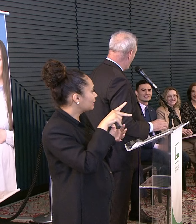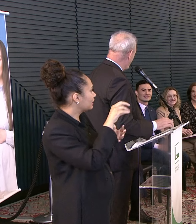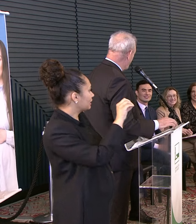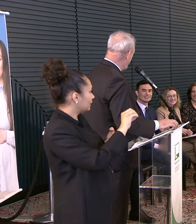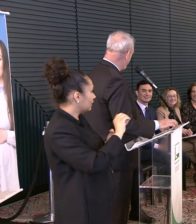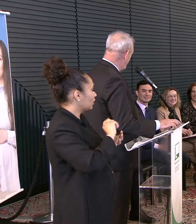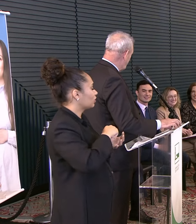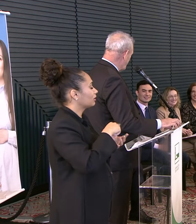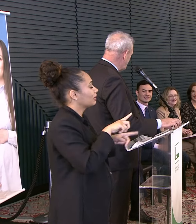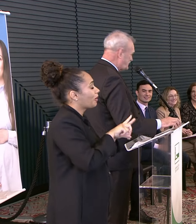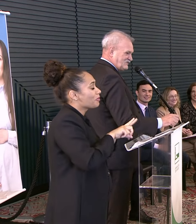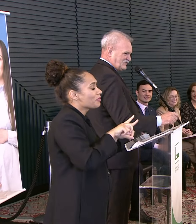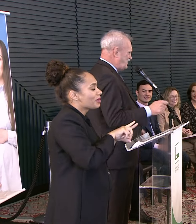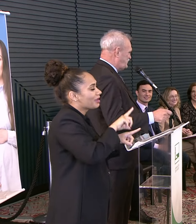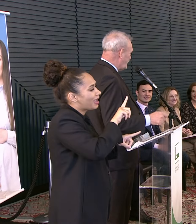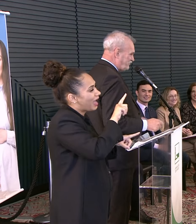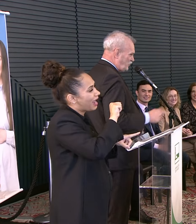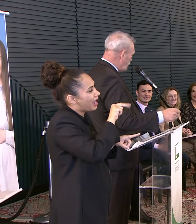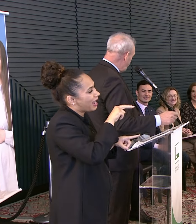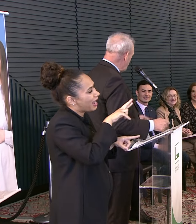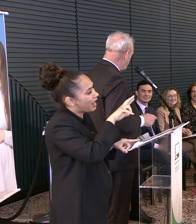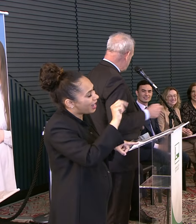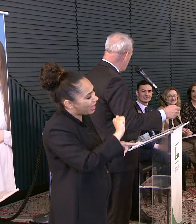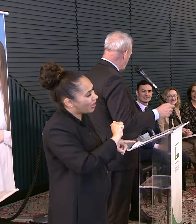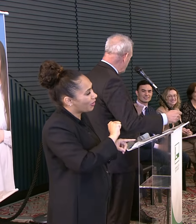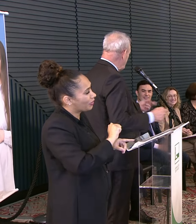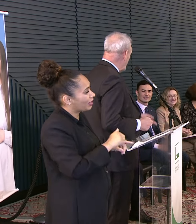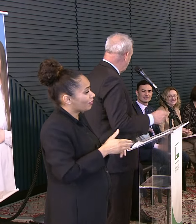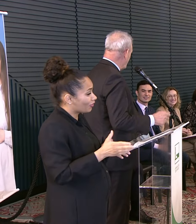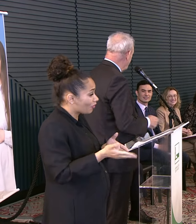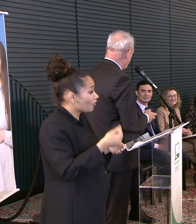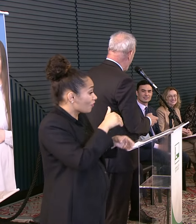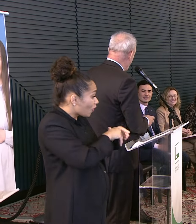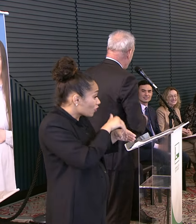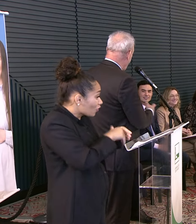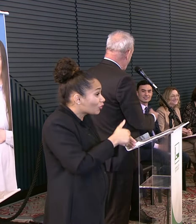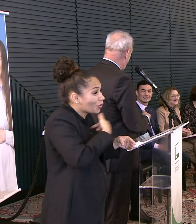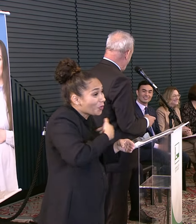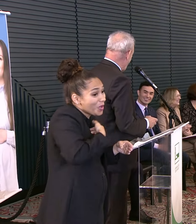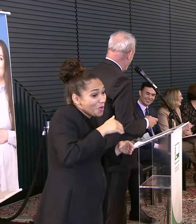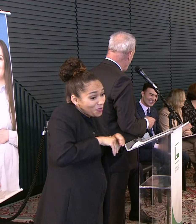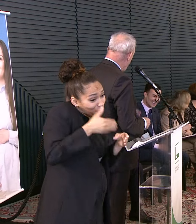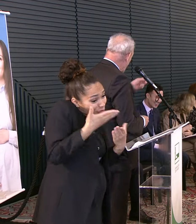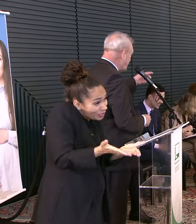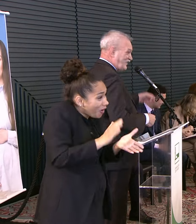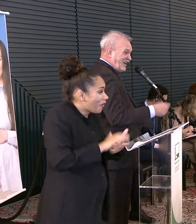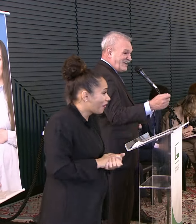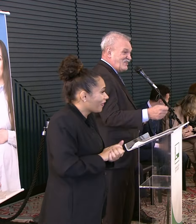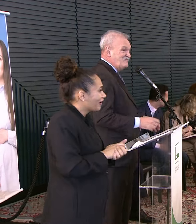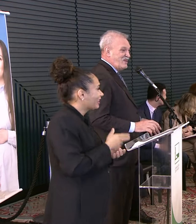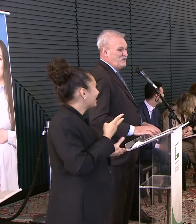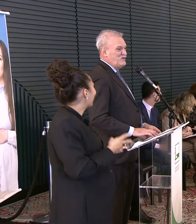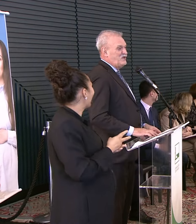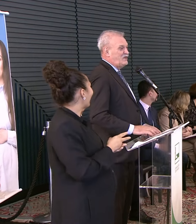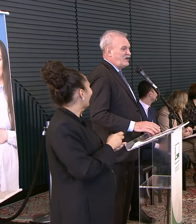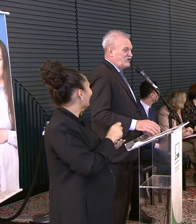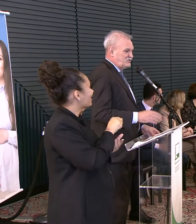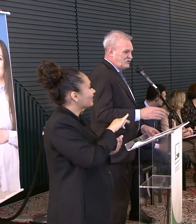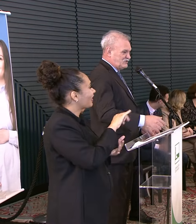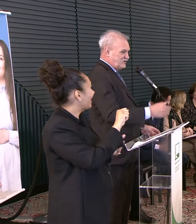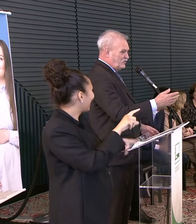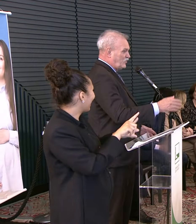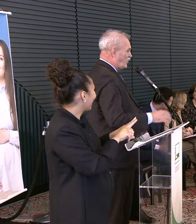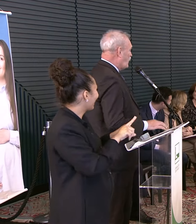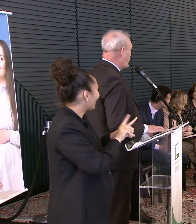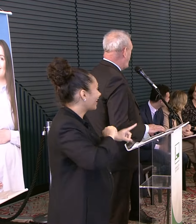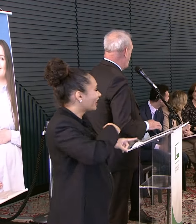Laura Que foi insistente Ela falou Você bota no meu Eu boto no seu E foi a Soraya Também E a